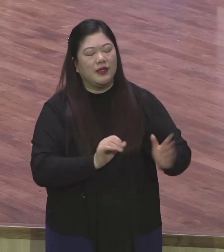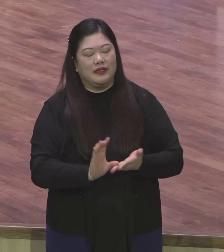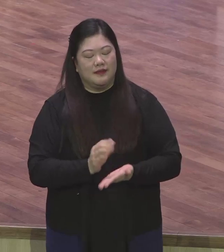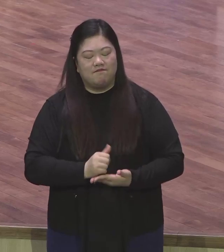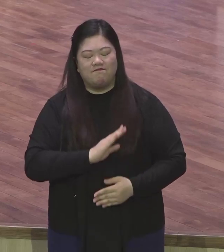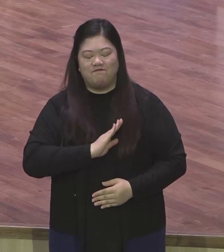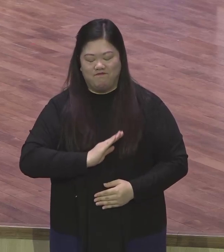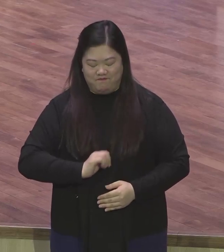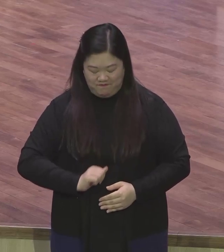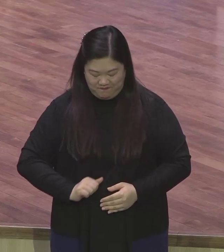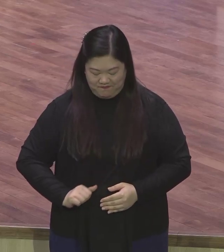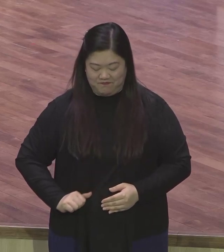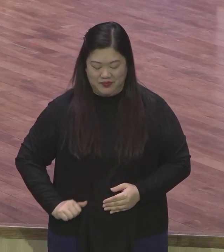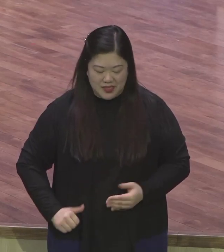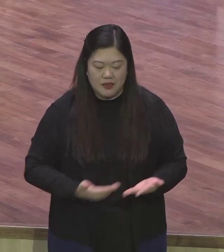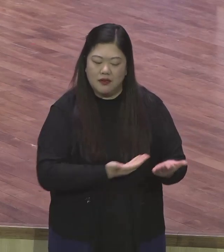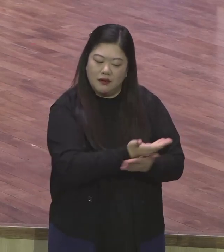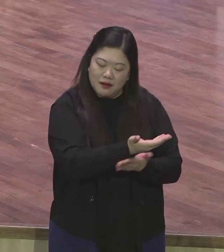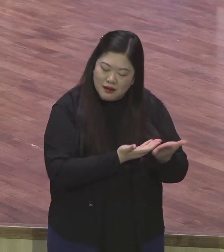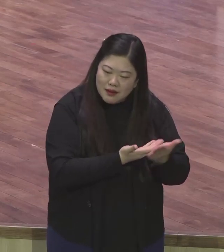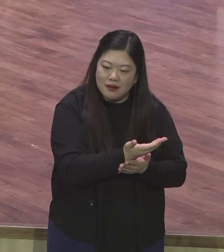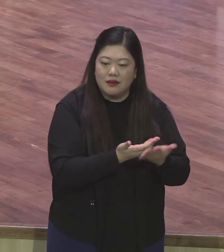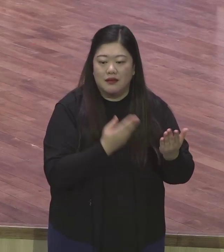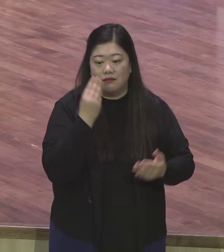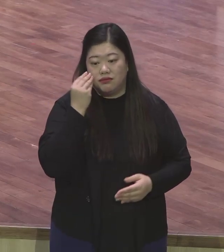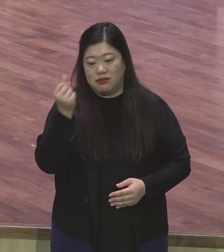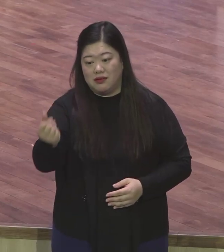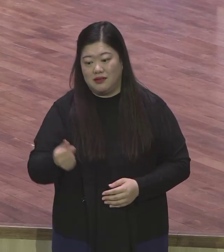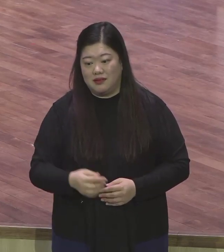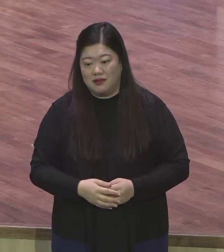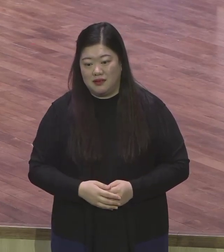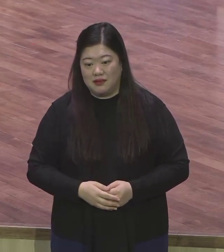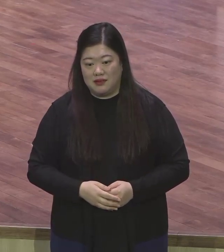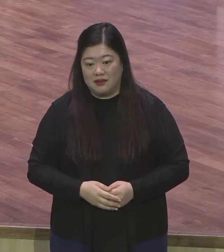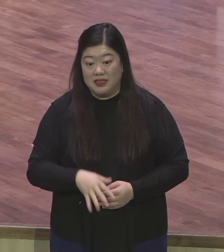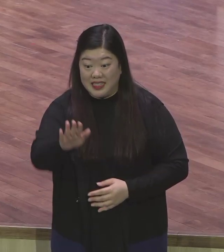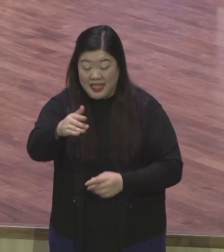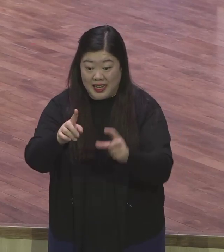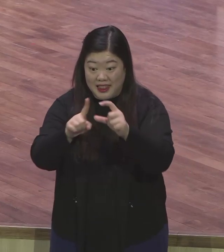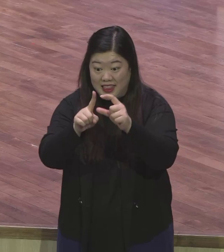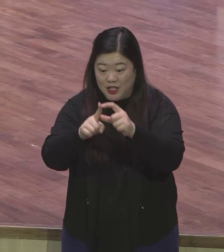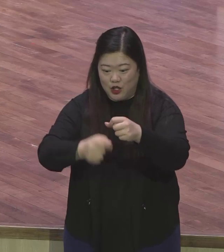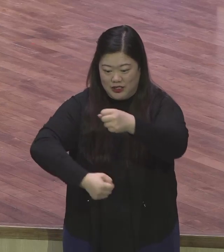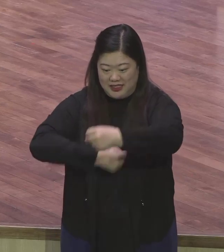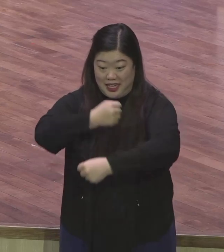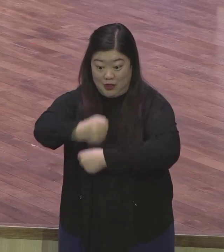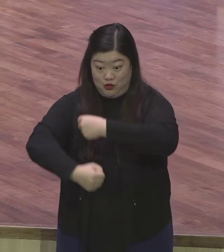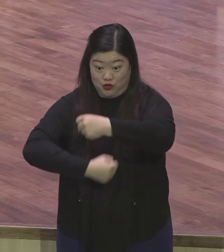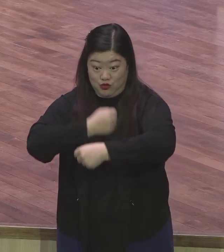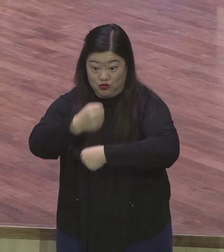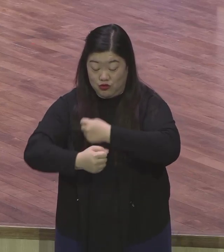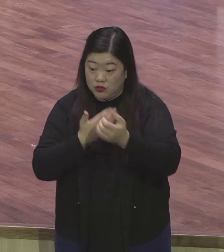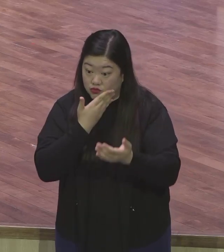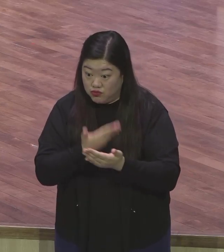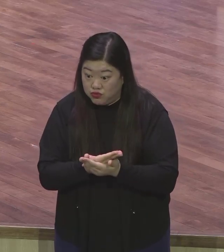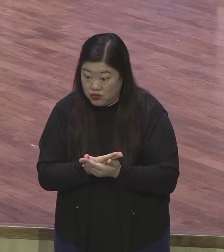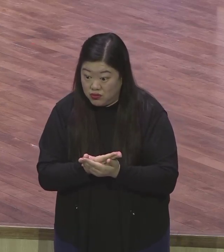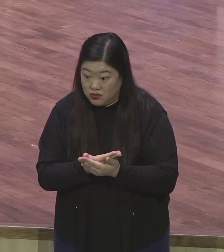자유 얼마나 중요한 단어예요 참 자유예요 누굴 만나도 자유예요